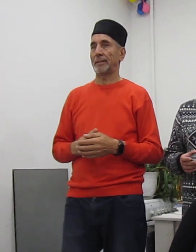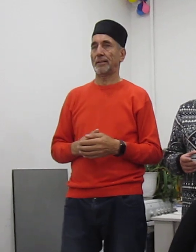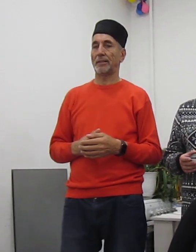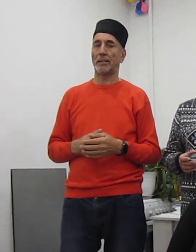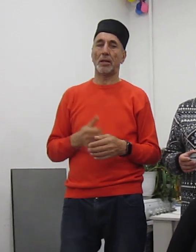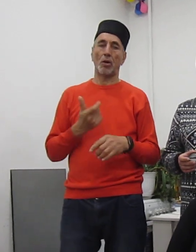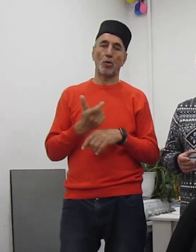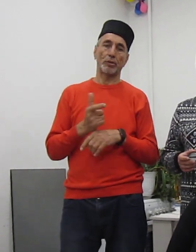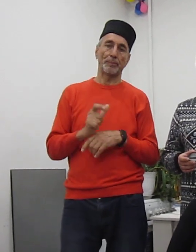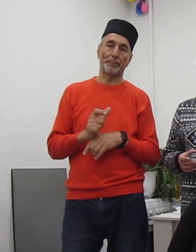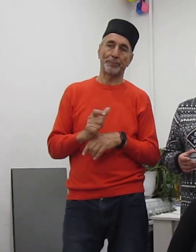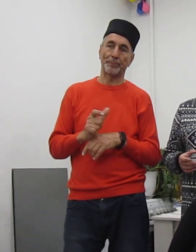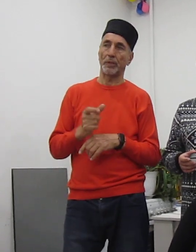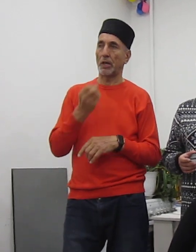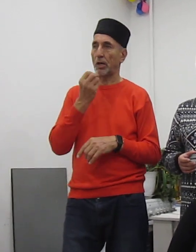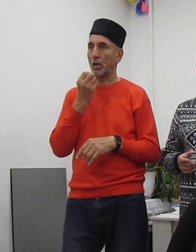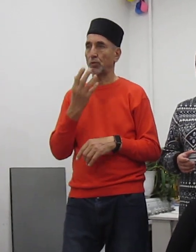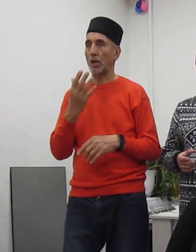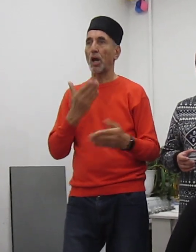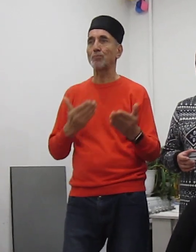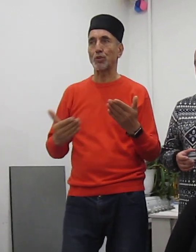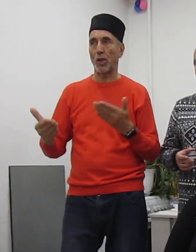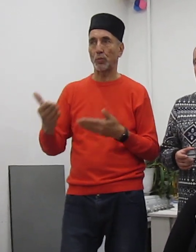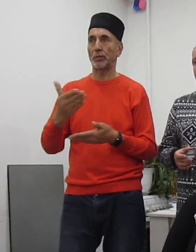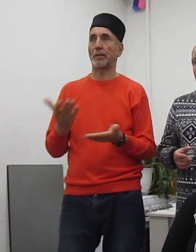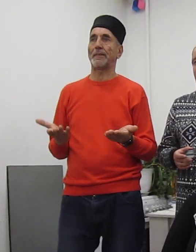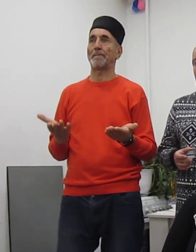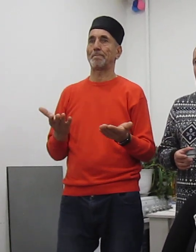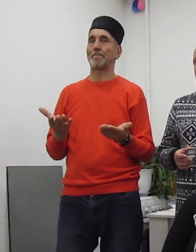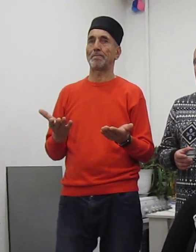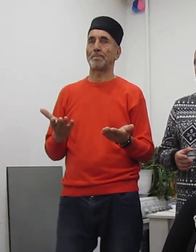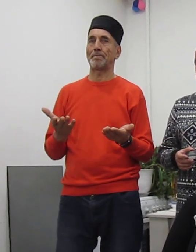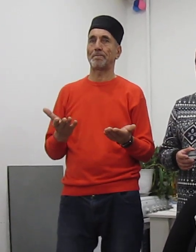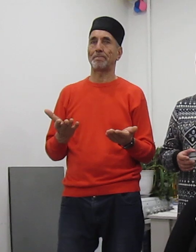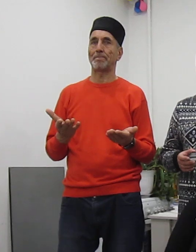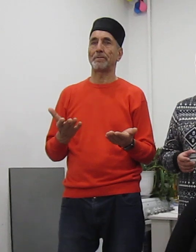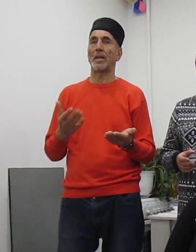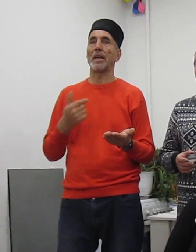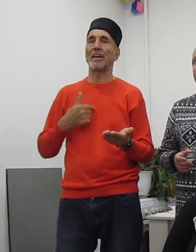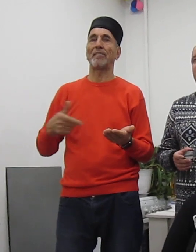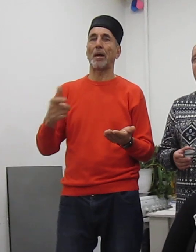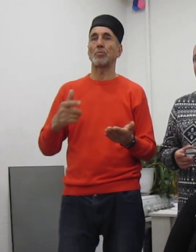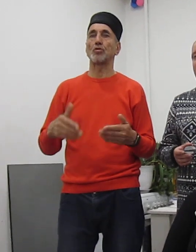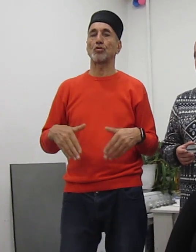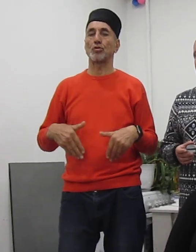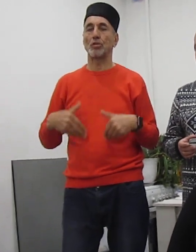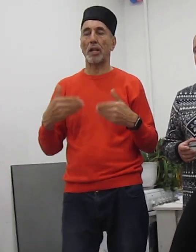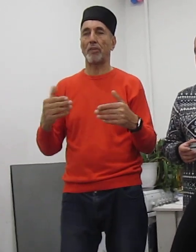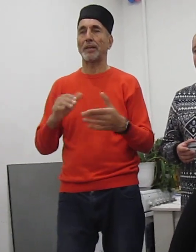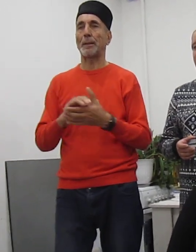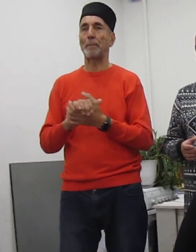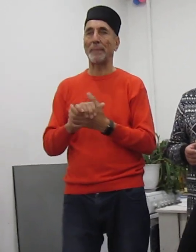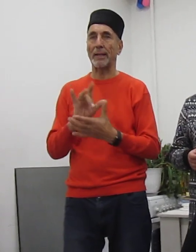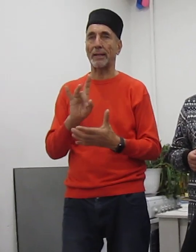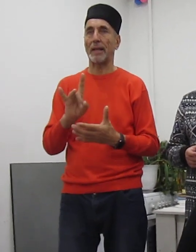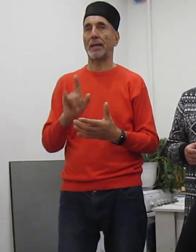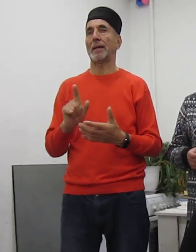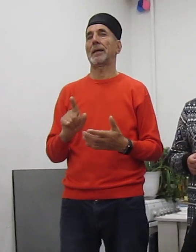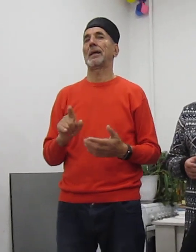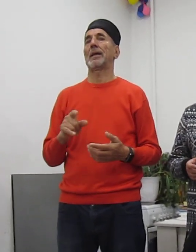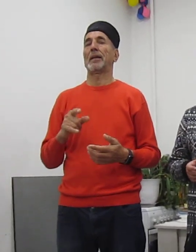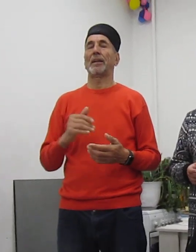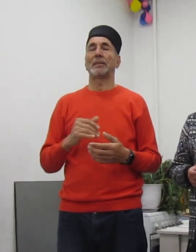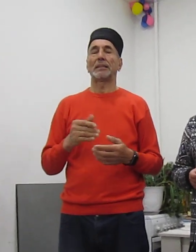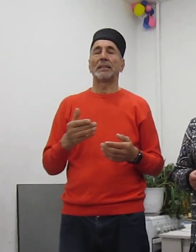очень хорошо общаются. Я вам желаю мира, благополучия, слава